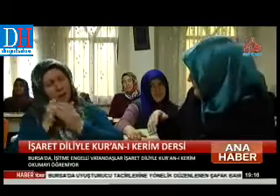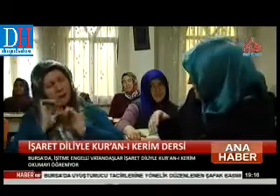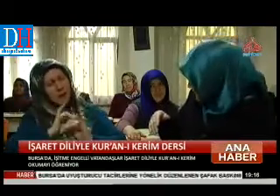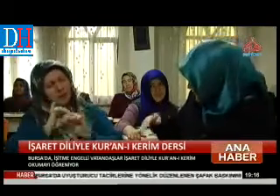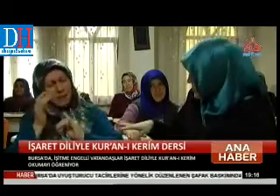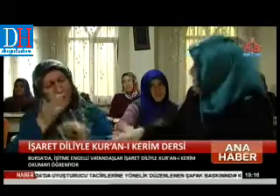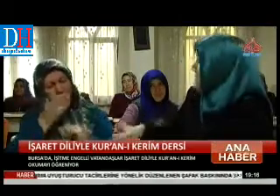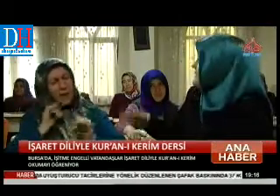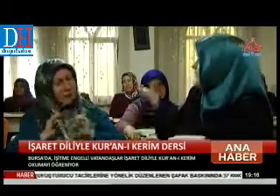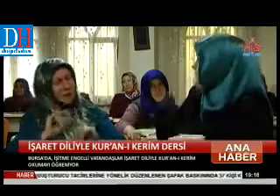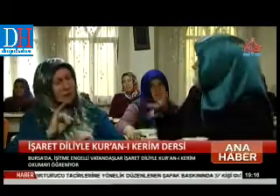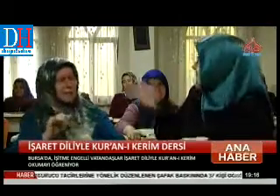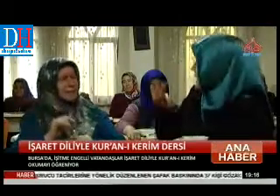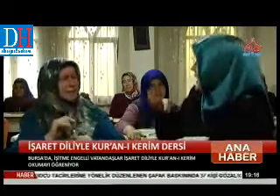Tamam, başka, başka?